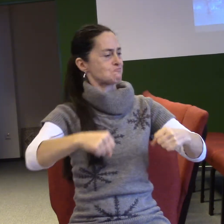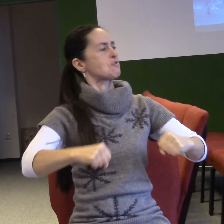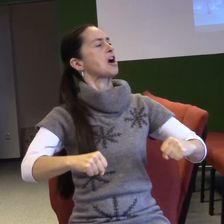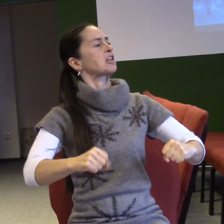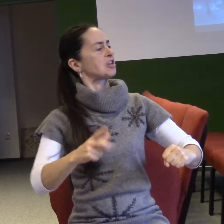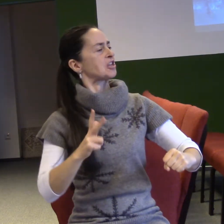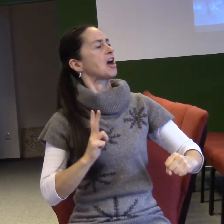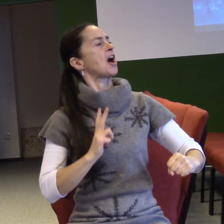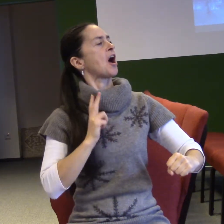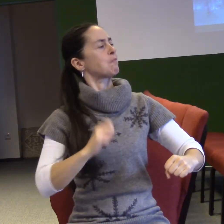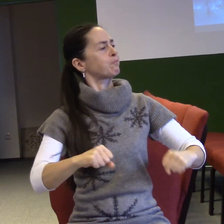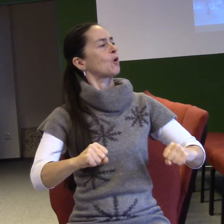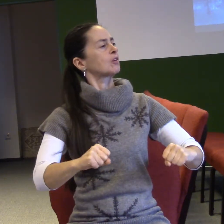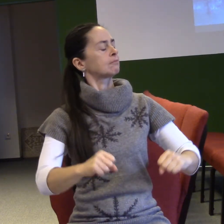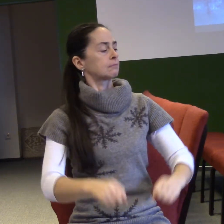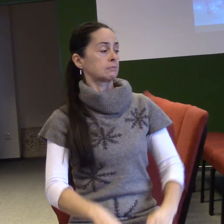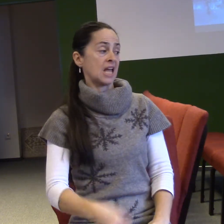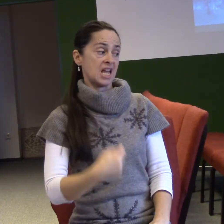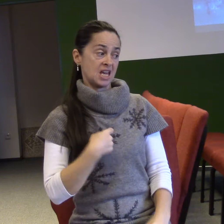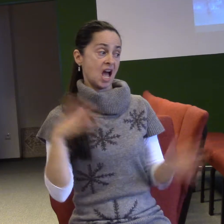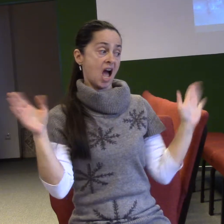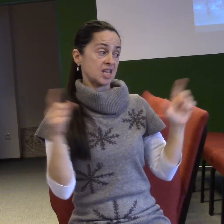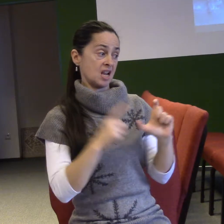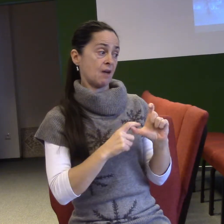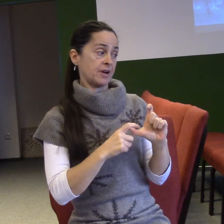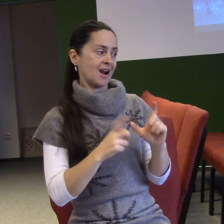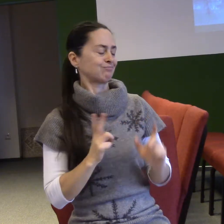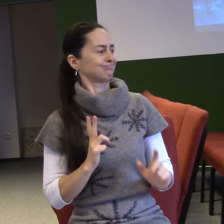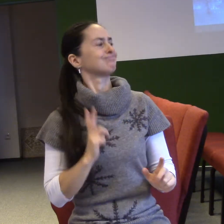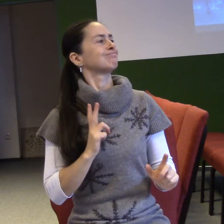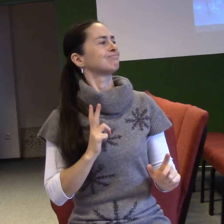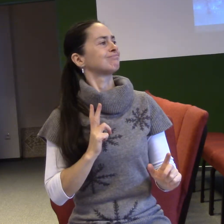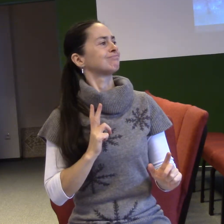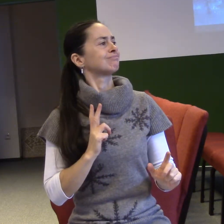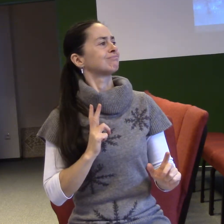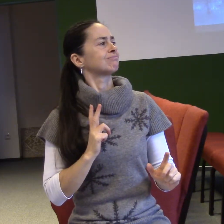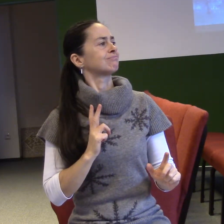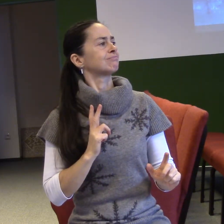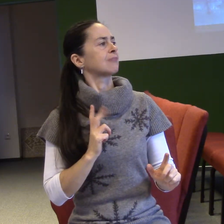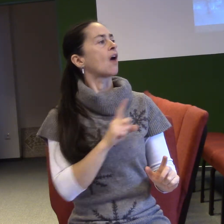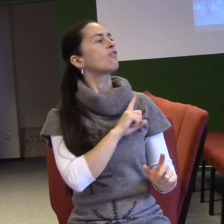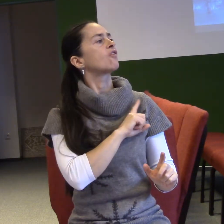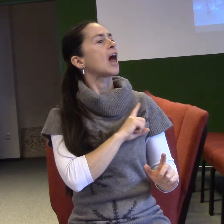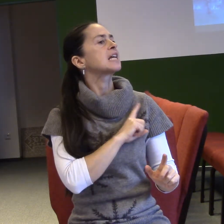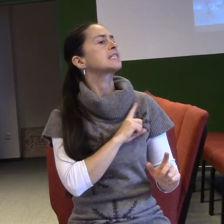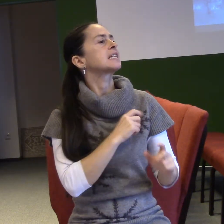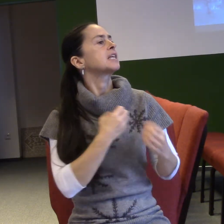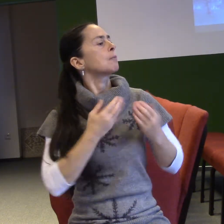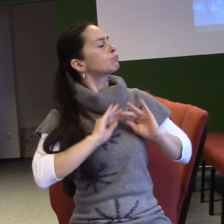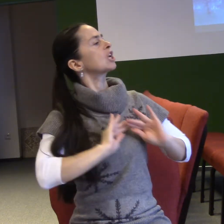jsem boží hrdina. To, čím začíná tu odpověď, je svojí vlastní identitou. Ne, ne, co dělá, ne,